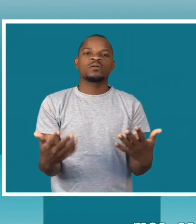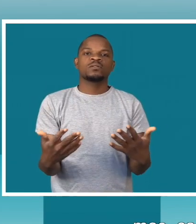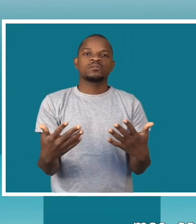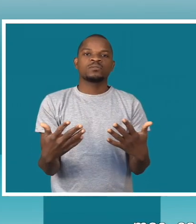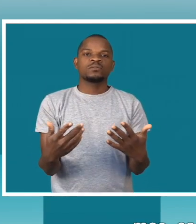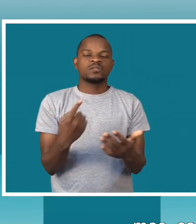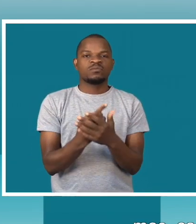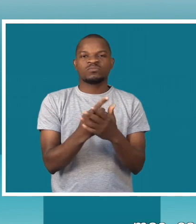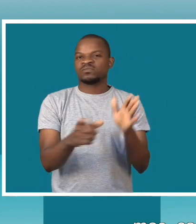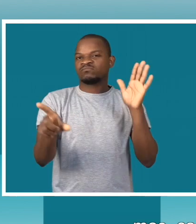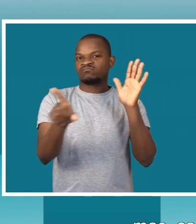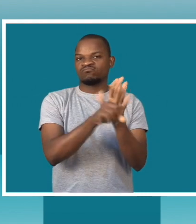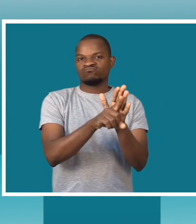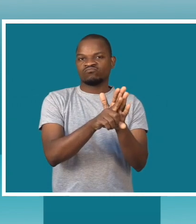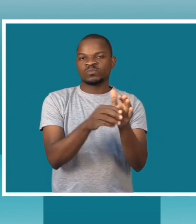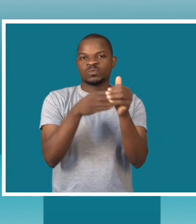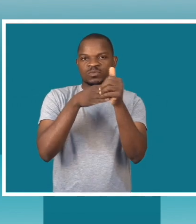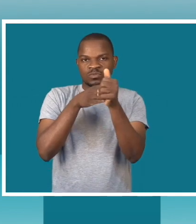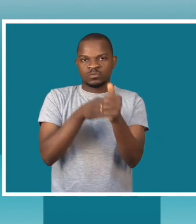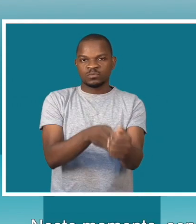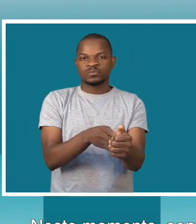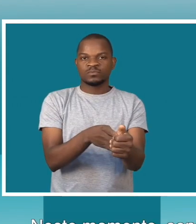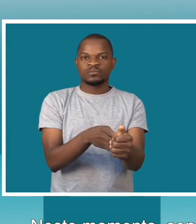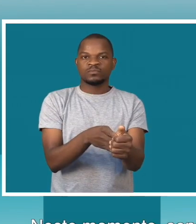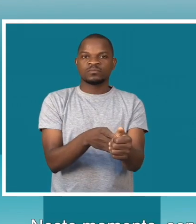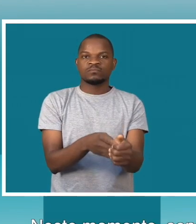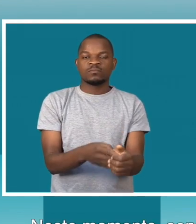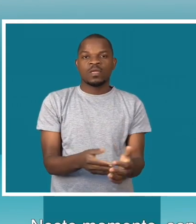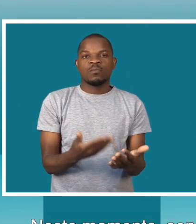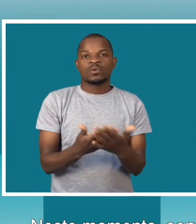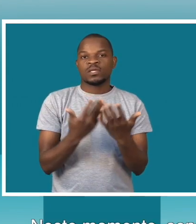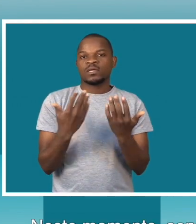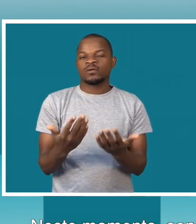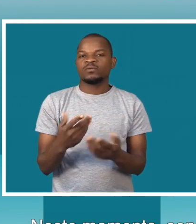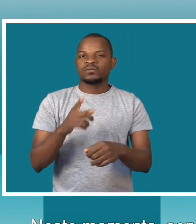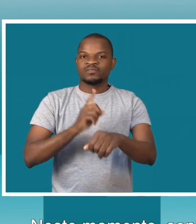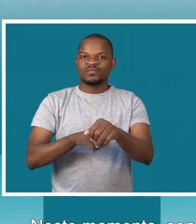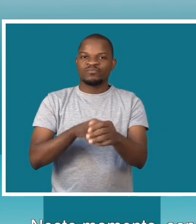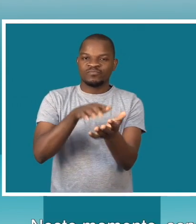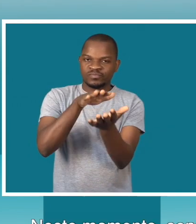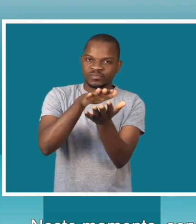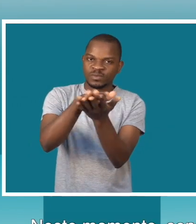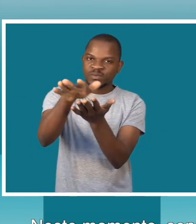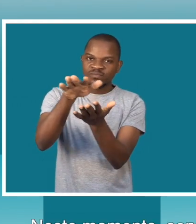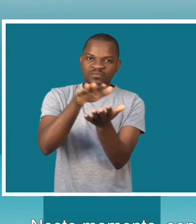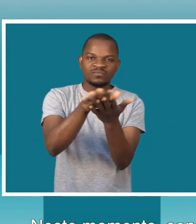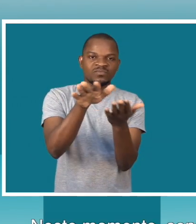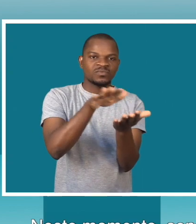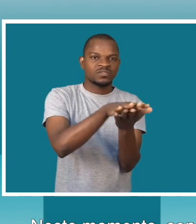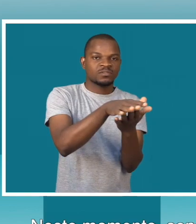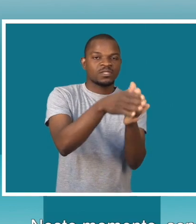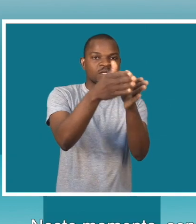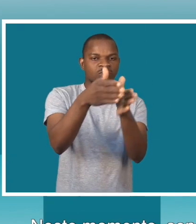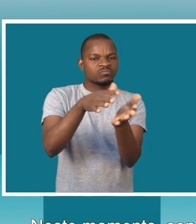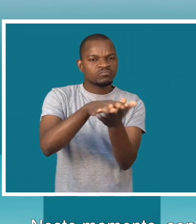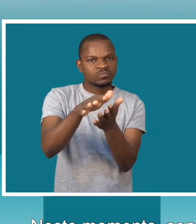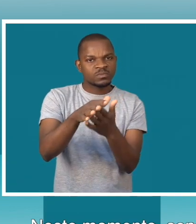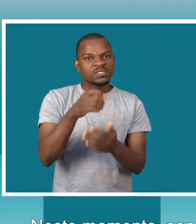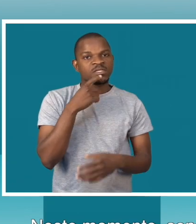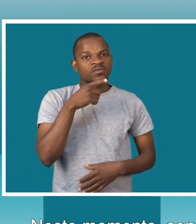a aplicação da lei. Neste momento é sensibilização. Sensibilização das pessoas e dizer que está